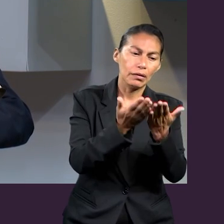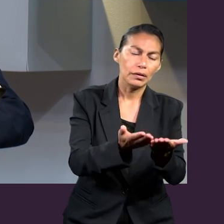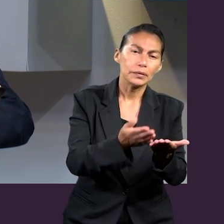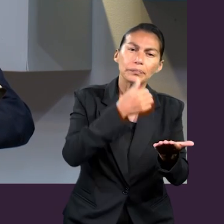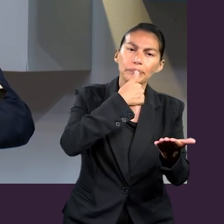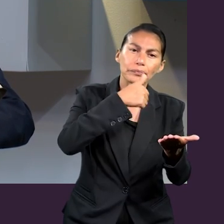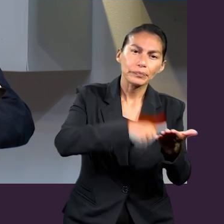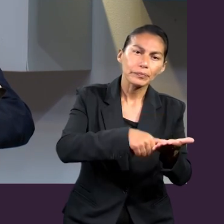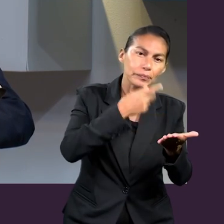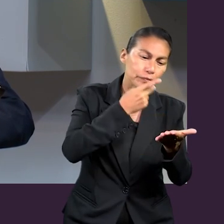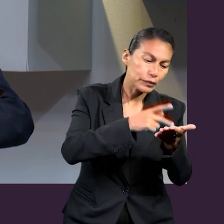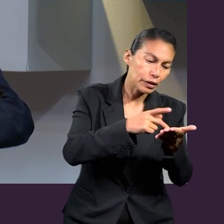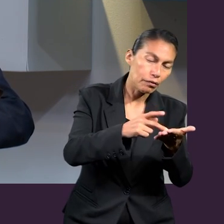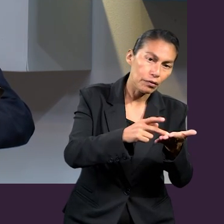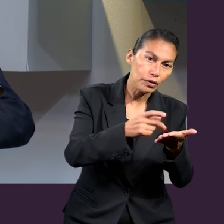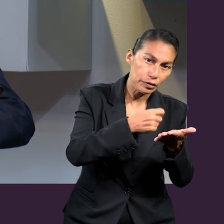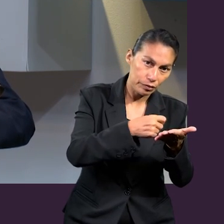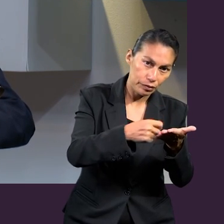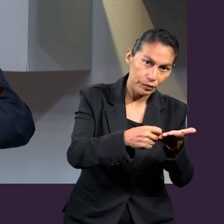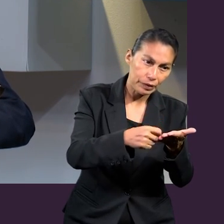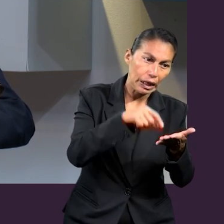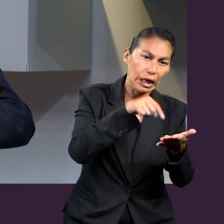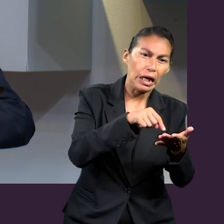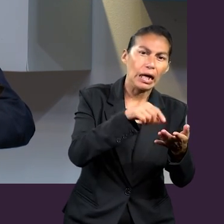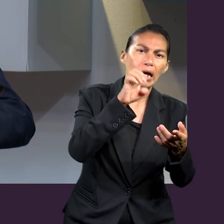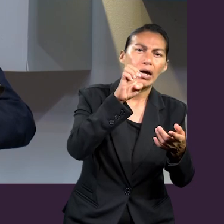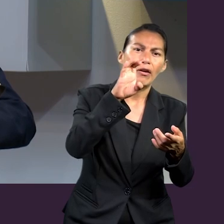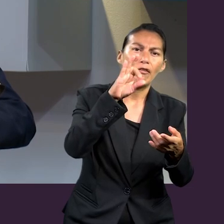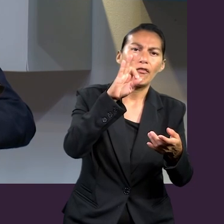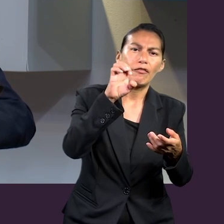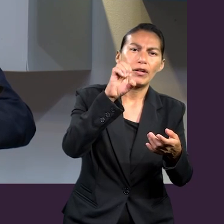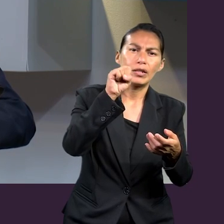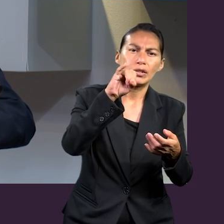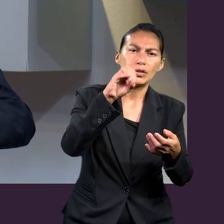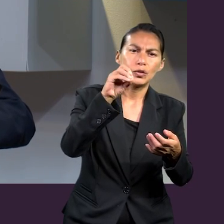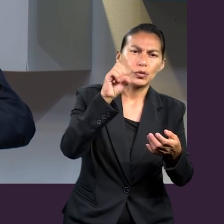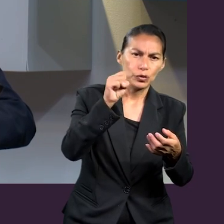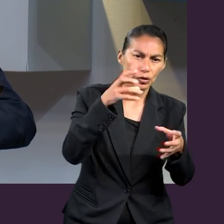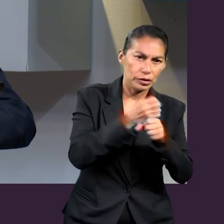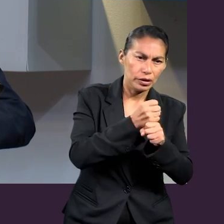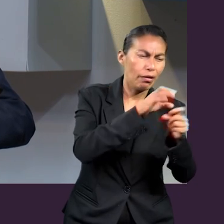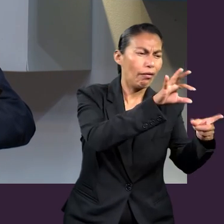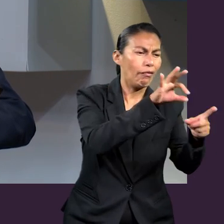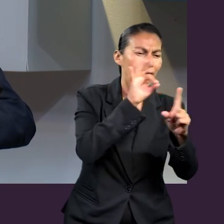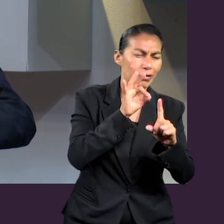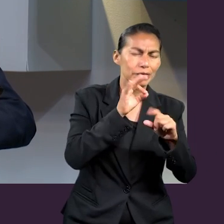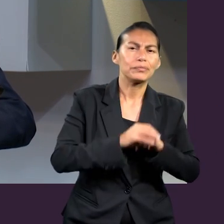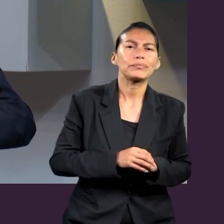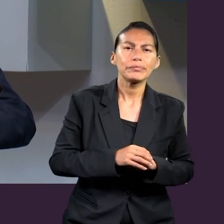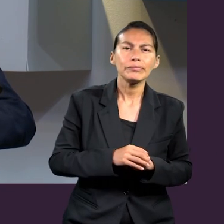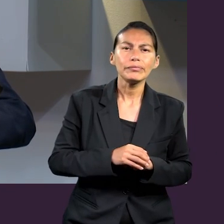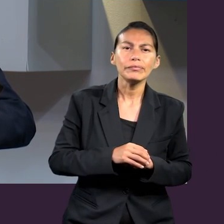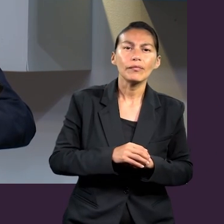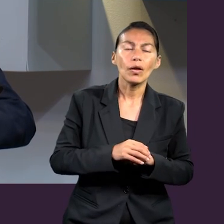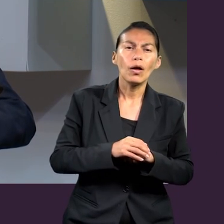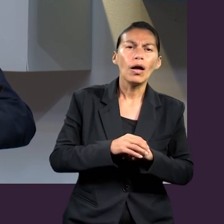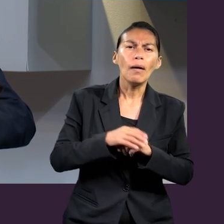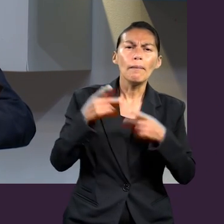el capítulo 4 de la carta del apóstol Pablo a los Efesios. El título ya mencioné de la lección, el cuerpo unificado de